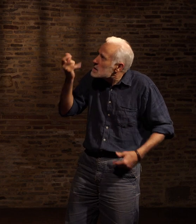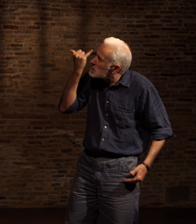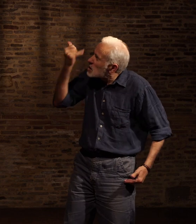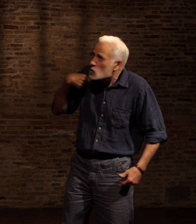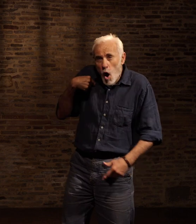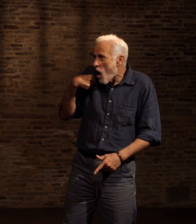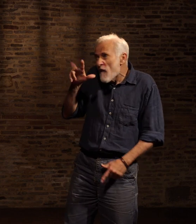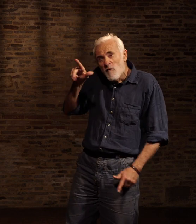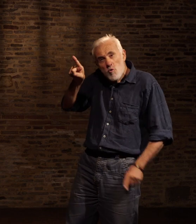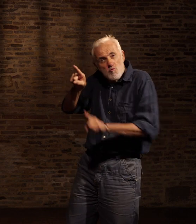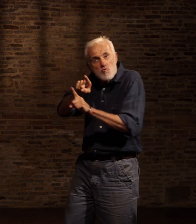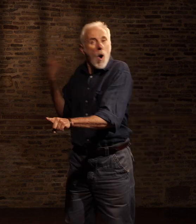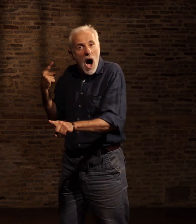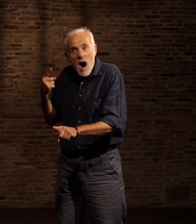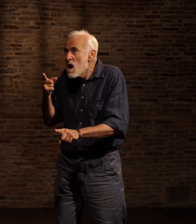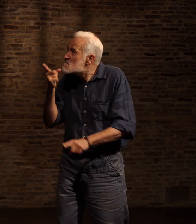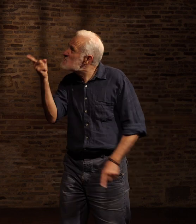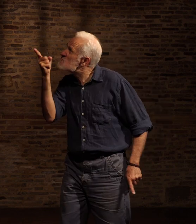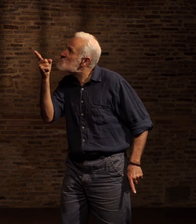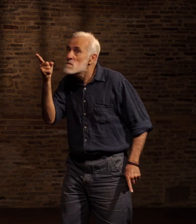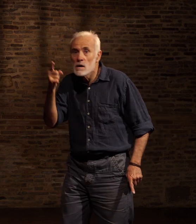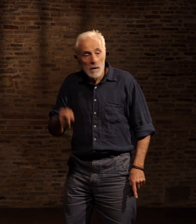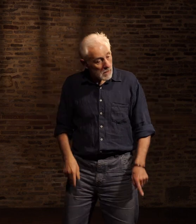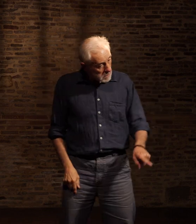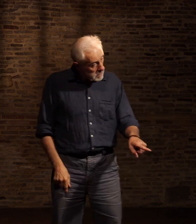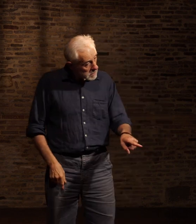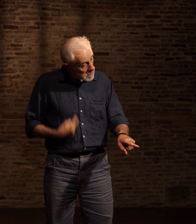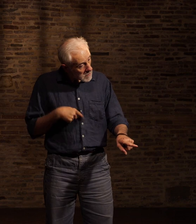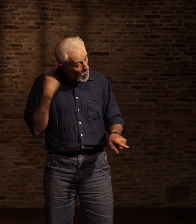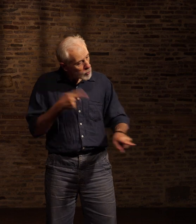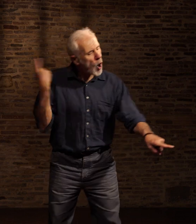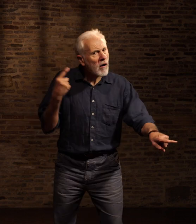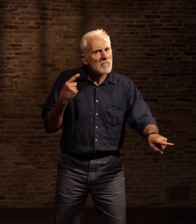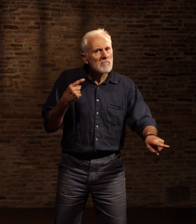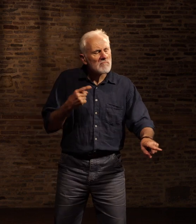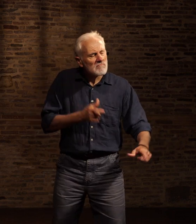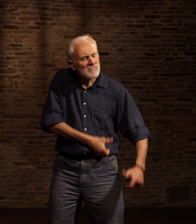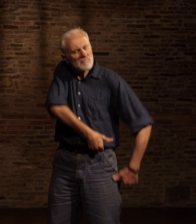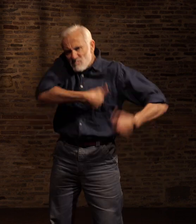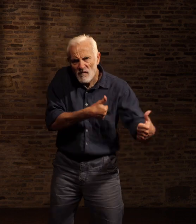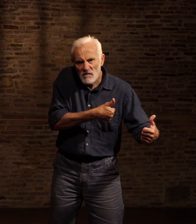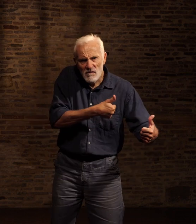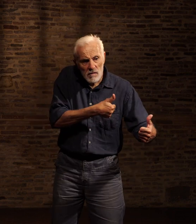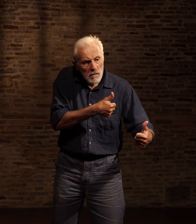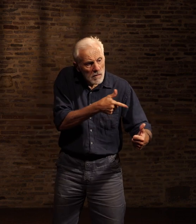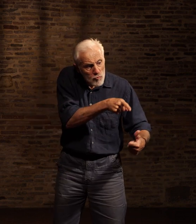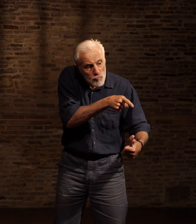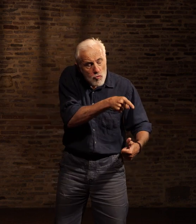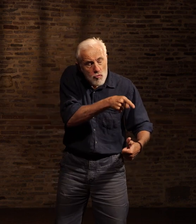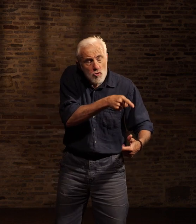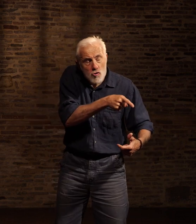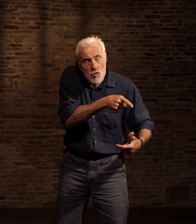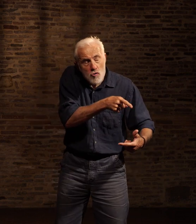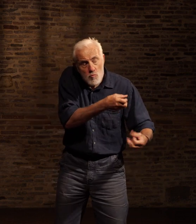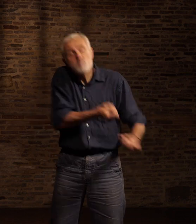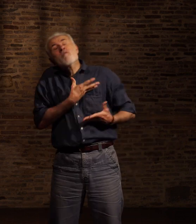peau pour ça ? Que je vais te crever ? On crèvera ensemble, pauvre enfoiré C'est'est-c'est-c toi qui as commencé à me faire chier